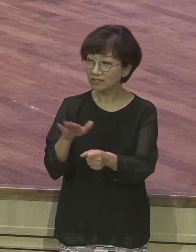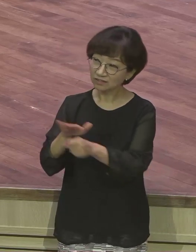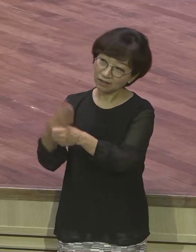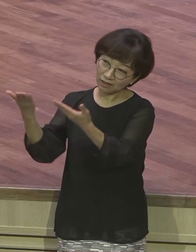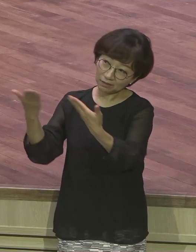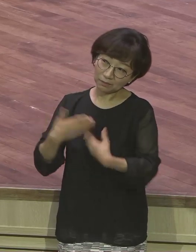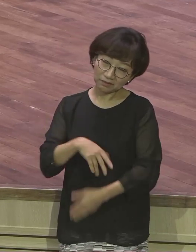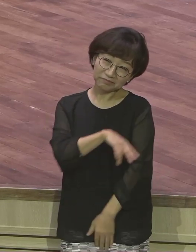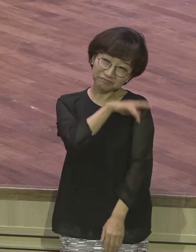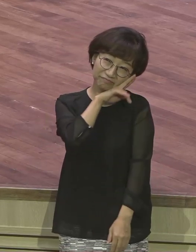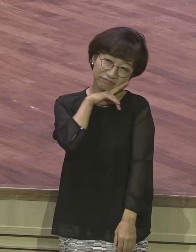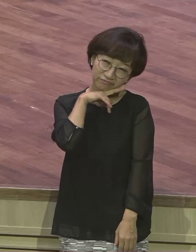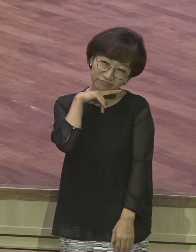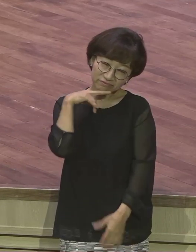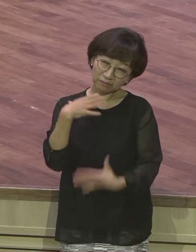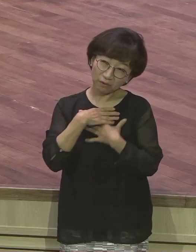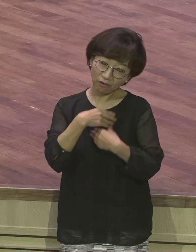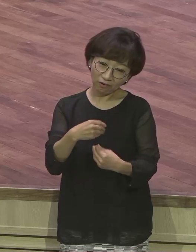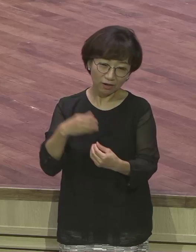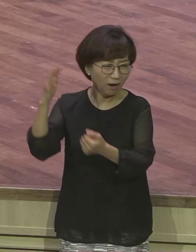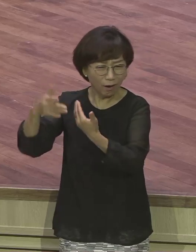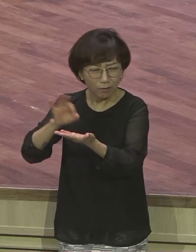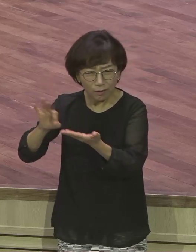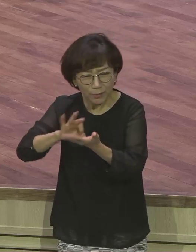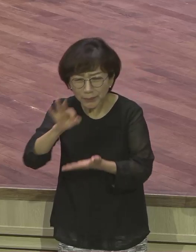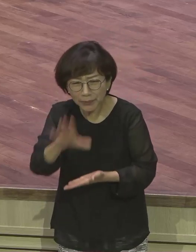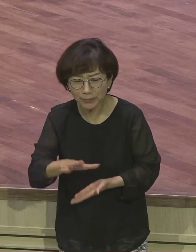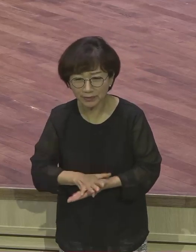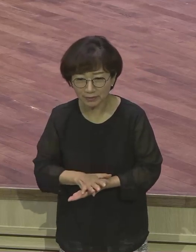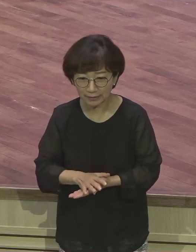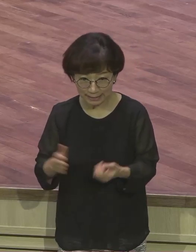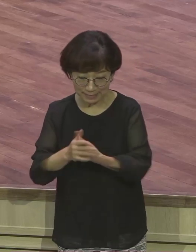앉아있어가지고는 절대 하나님께서 선생님 못 받기 때문에 끄집어낸 거예요